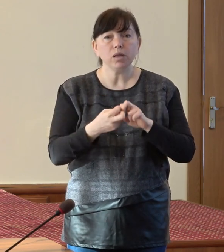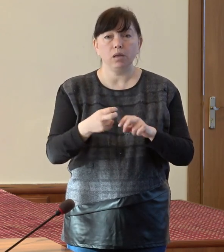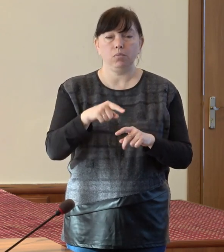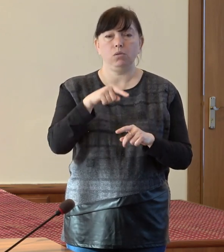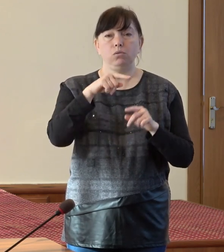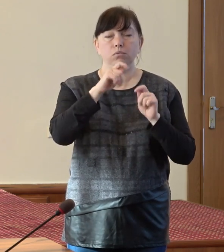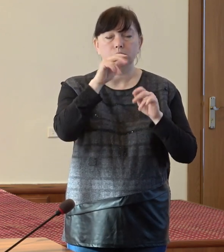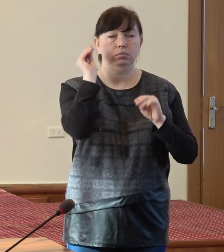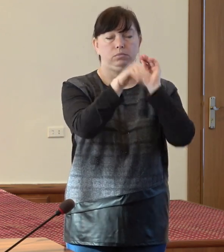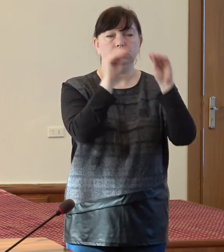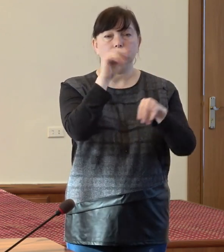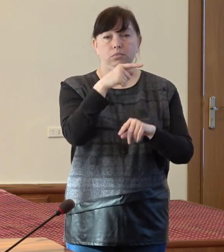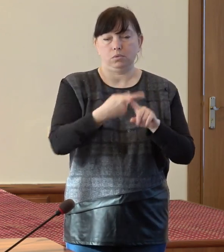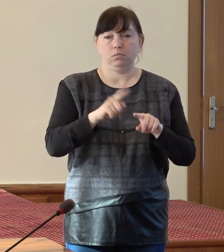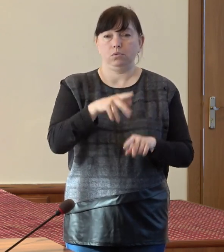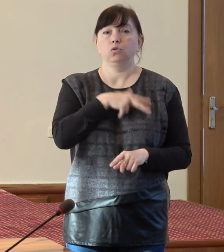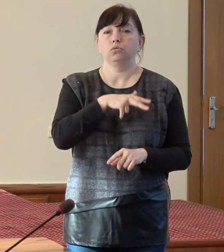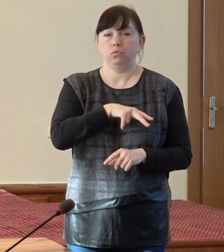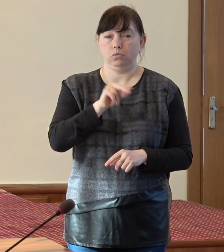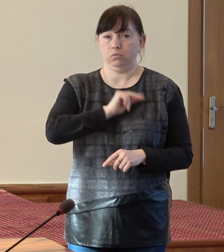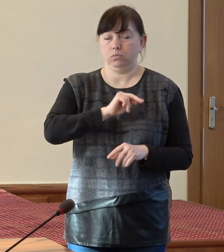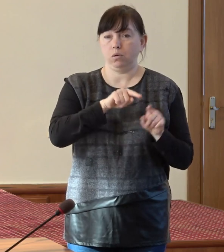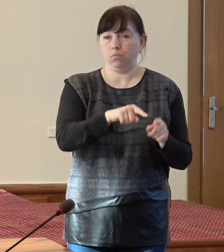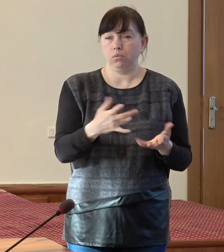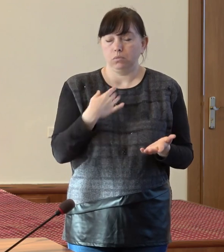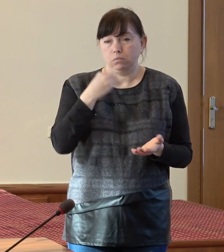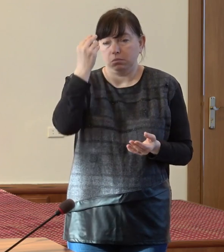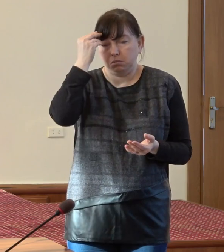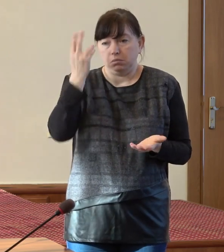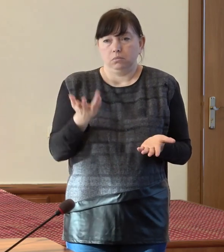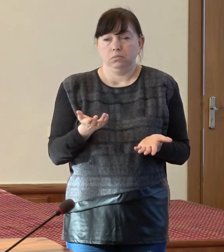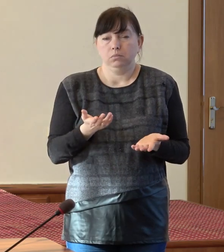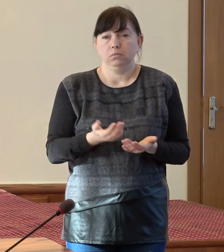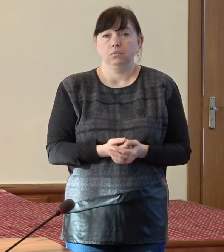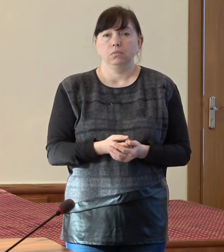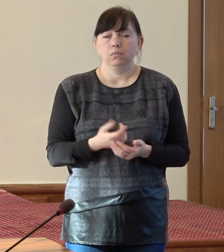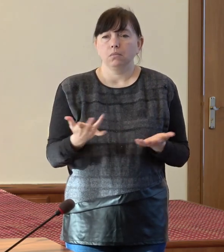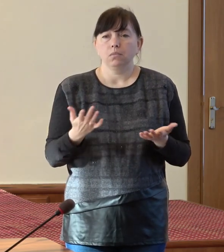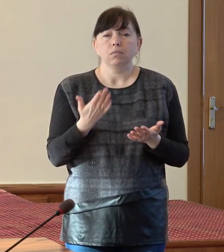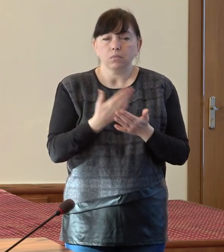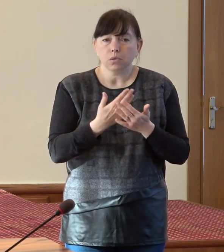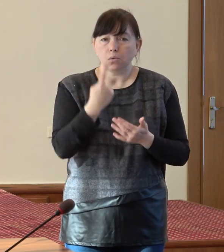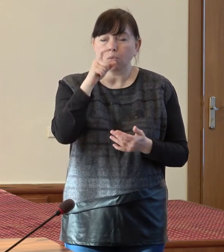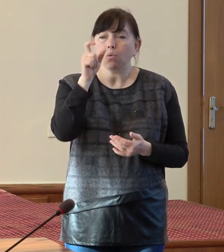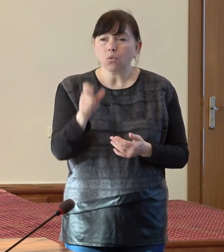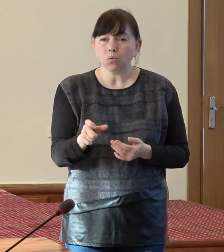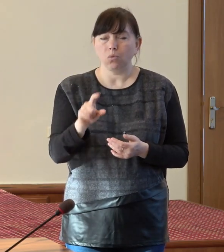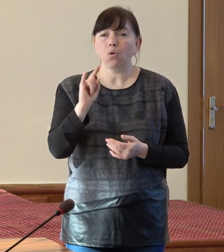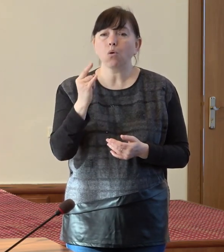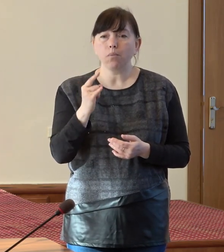este asistentul social și ne întrebăm desiguri oare un copil cu devieri